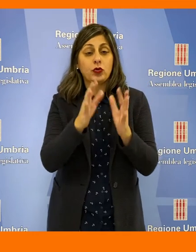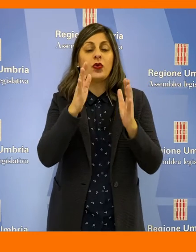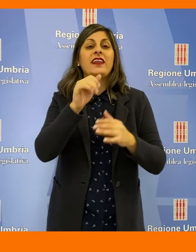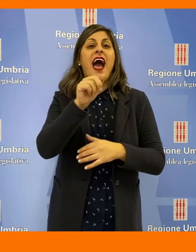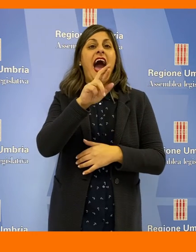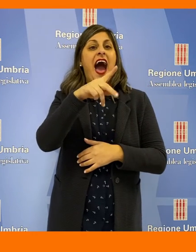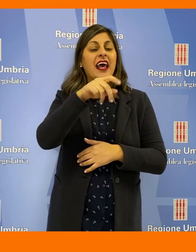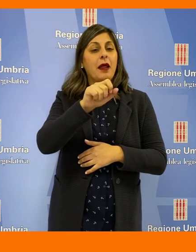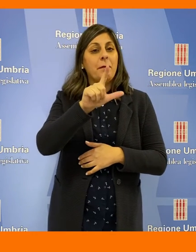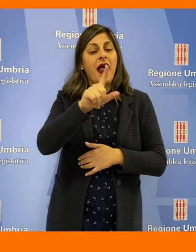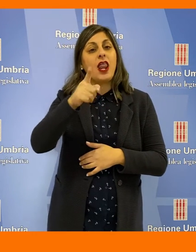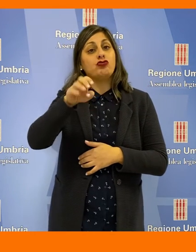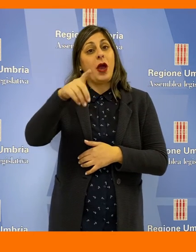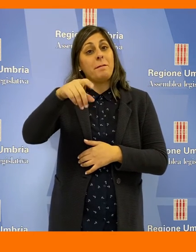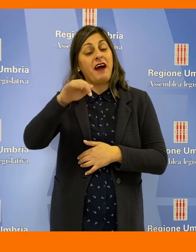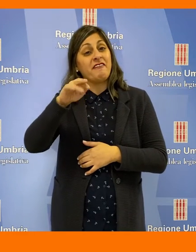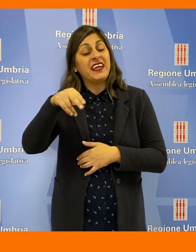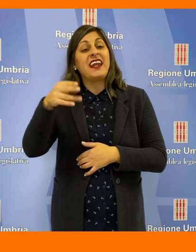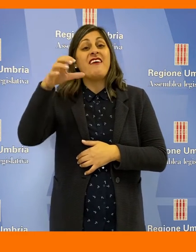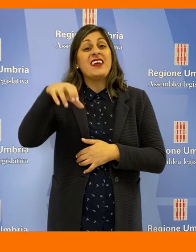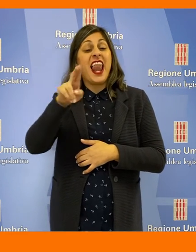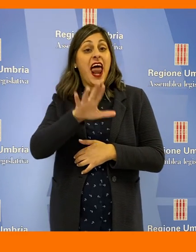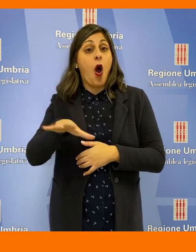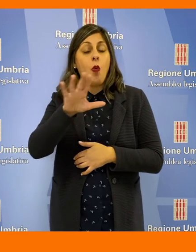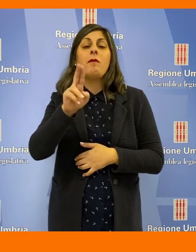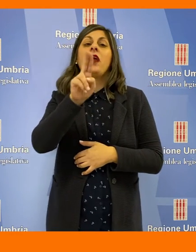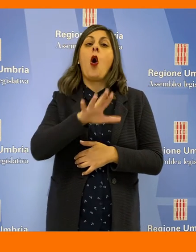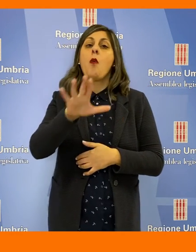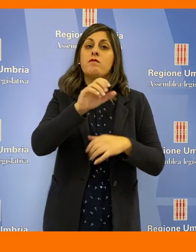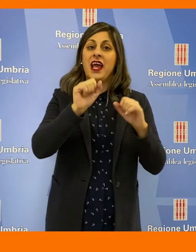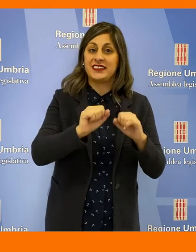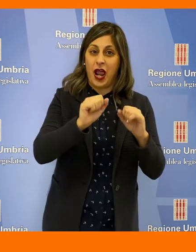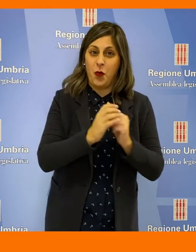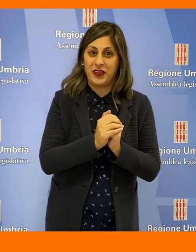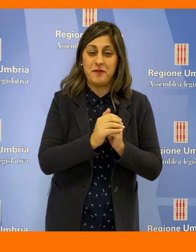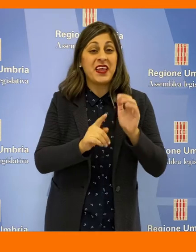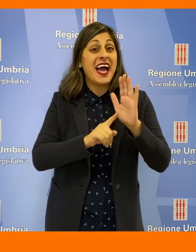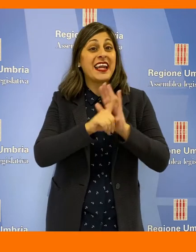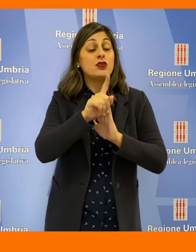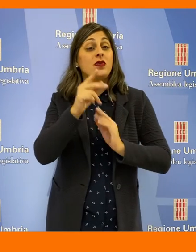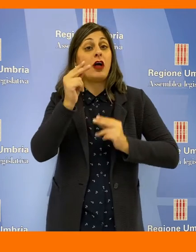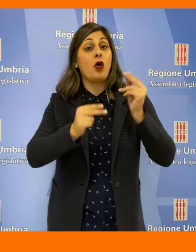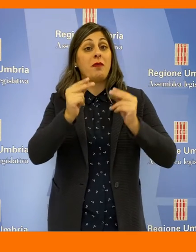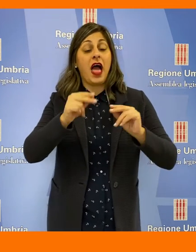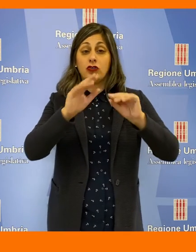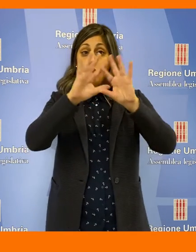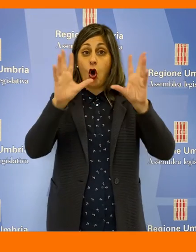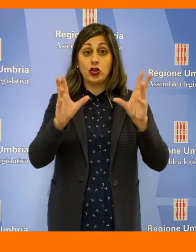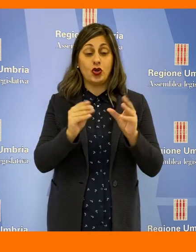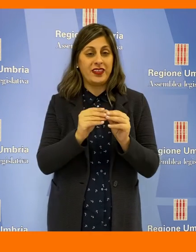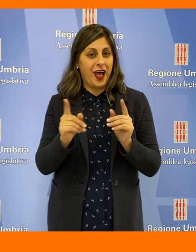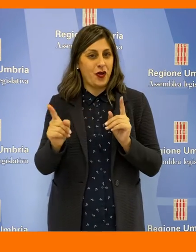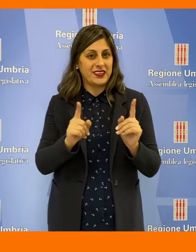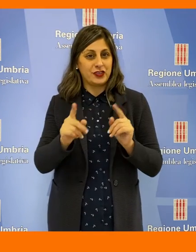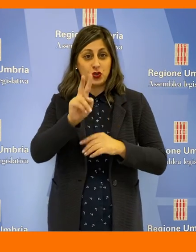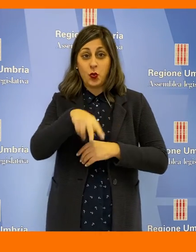Opportunità, ARPAL, Jepafin, Villa Umbra e Umbria Salute. Il risultato del bilancio consolidato dell